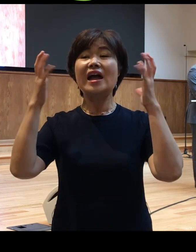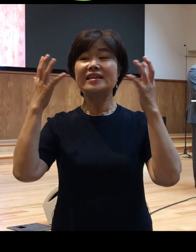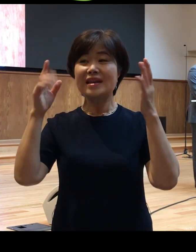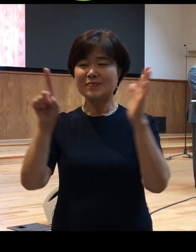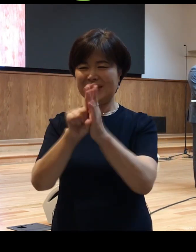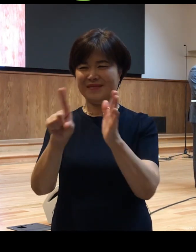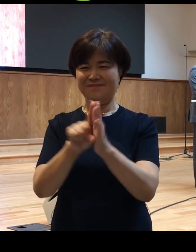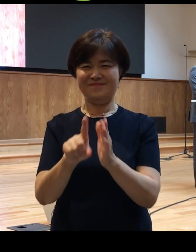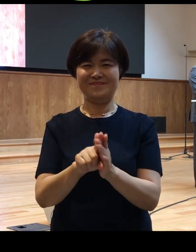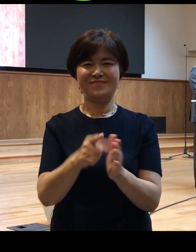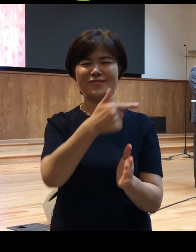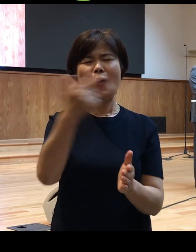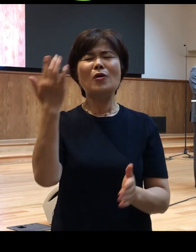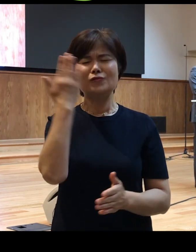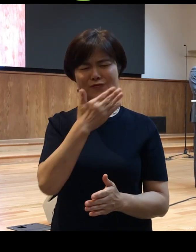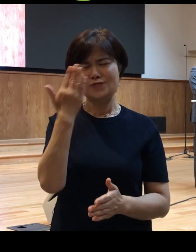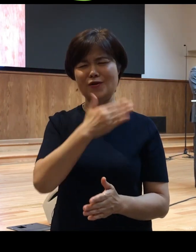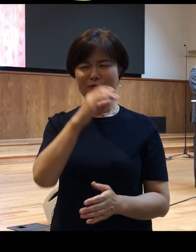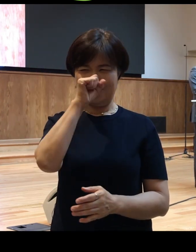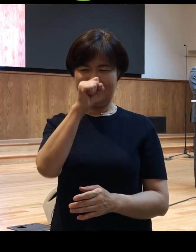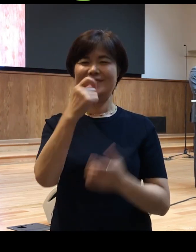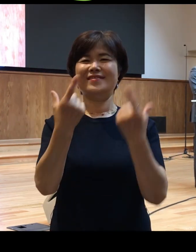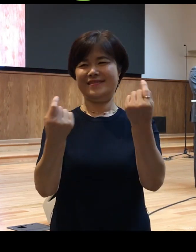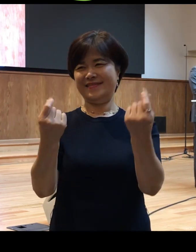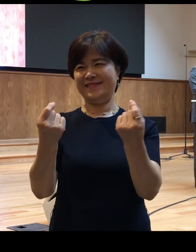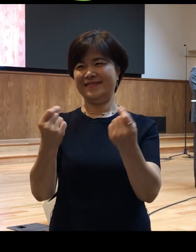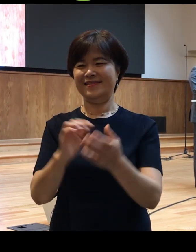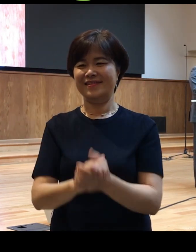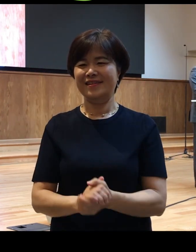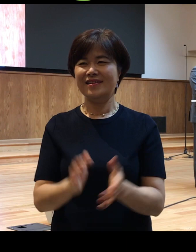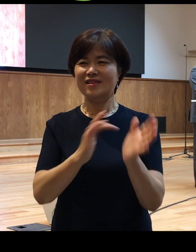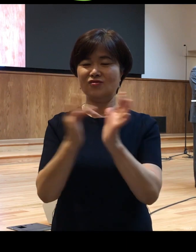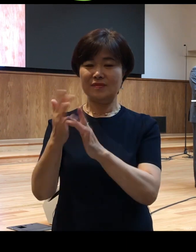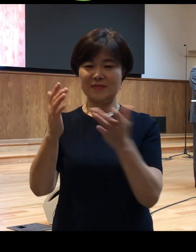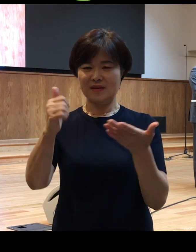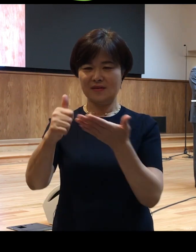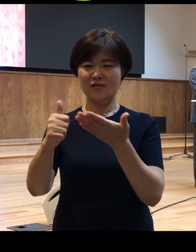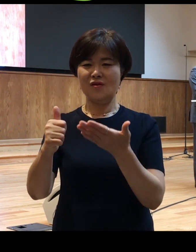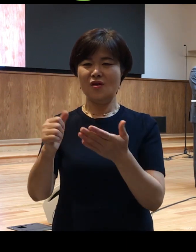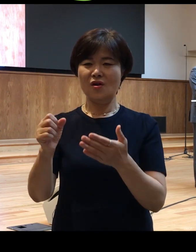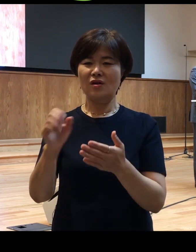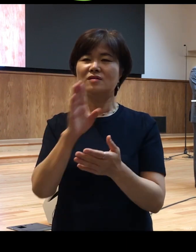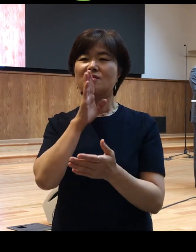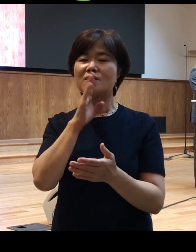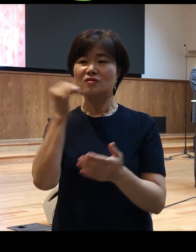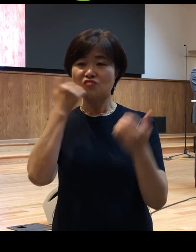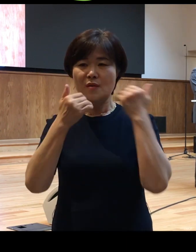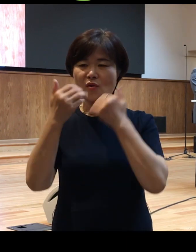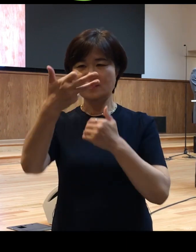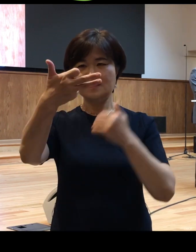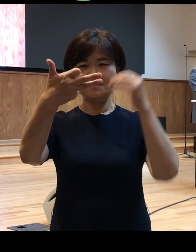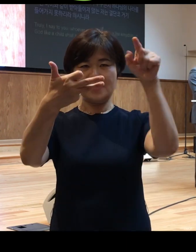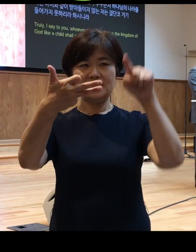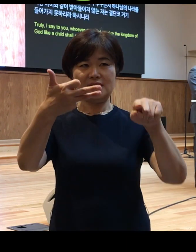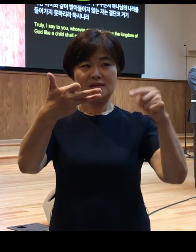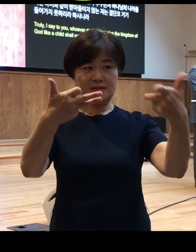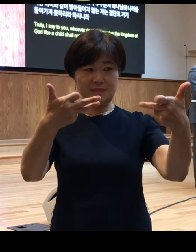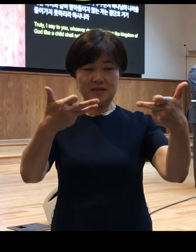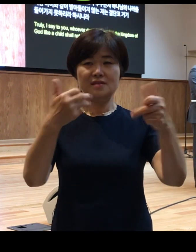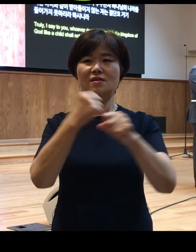더 순수하고 좋은 것 같습니다 그럼 예수님께서 누가복음 18장 17절에 제자들에게